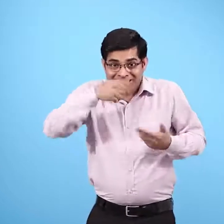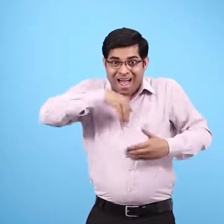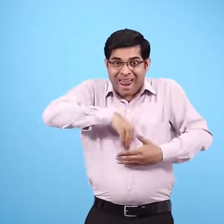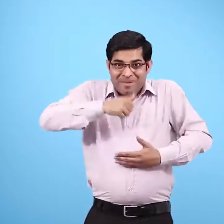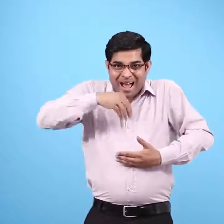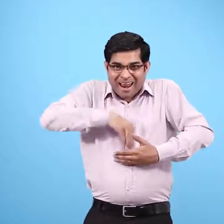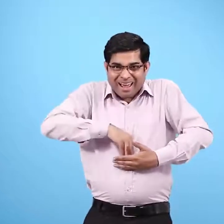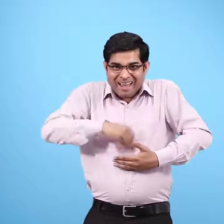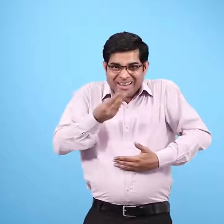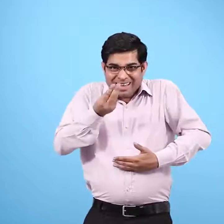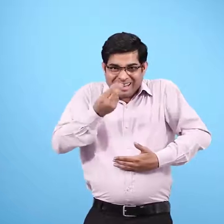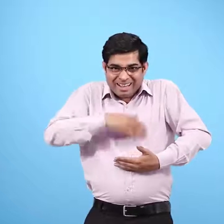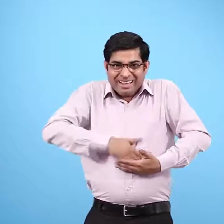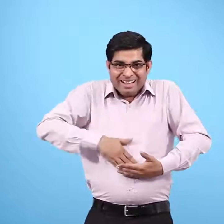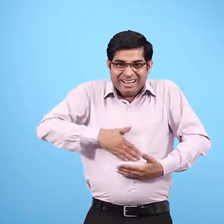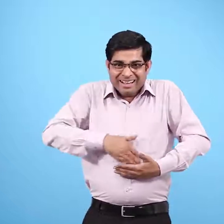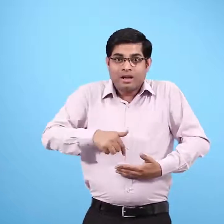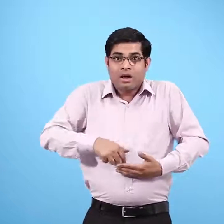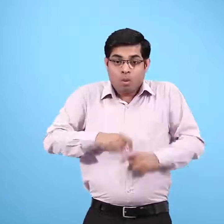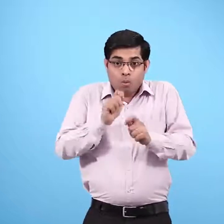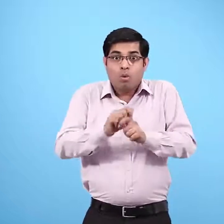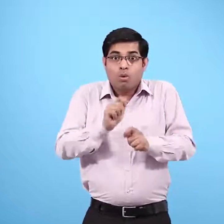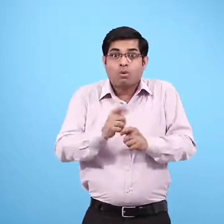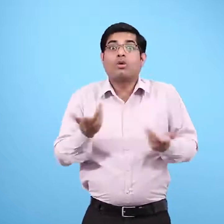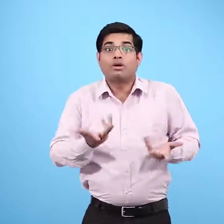पेट में जो पाचक रस होते हैं, उनका क्या काम होता है?